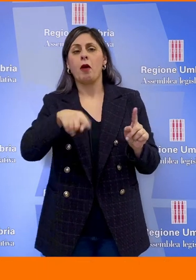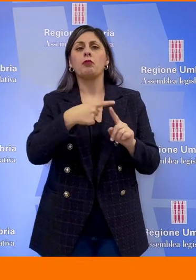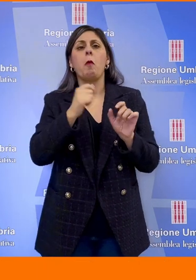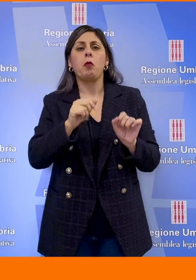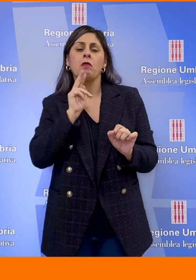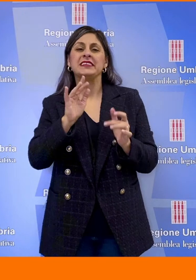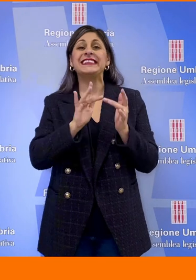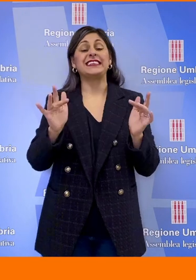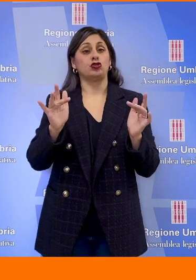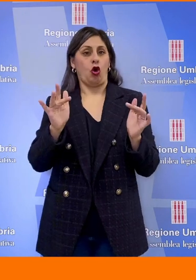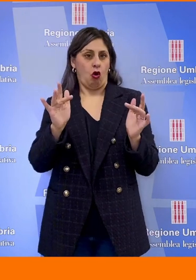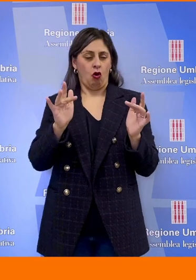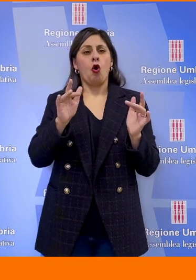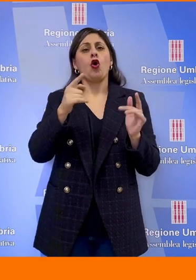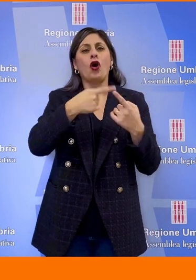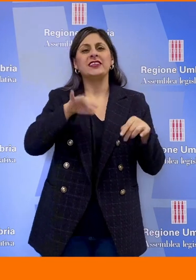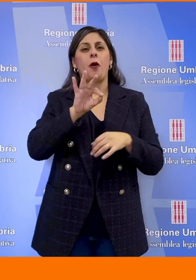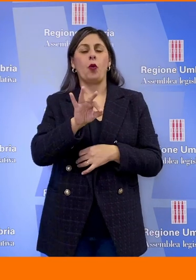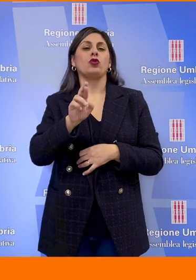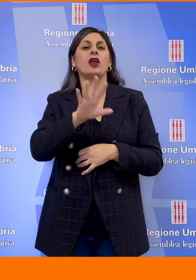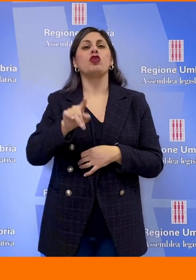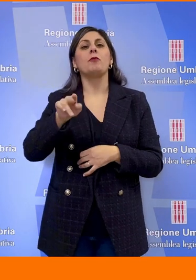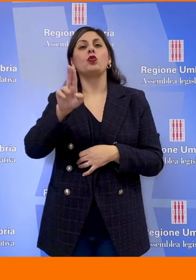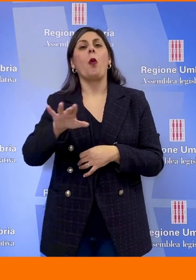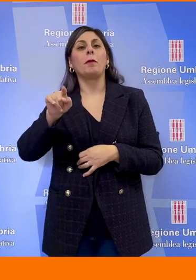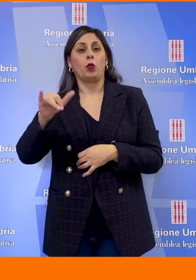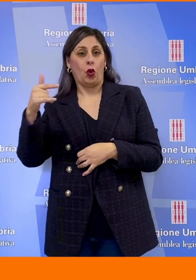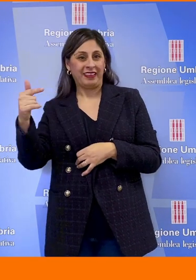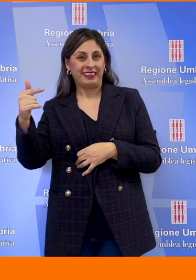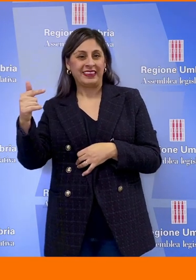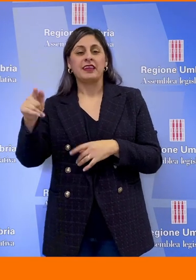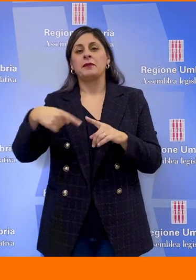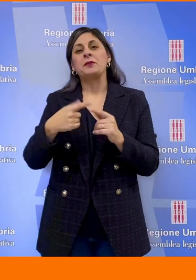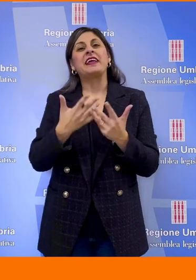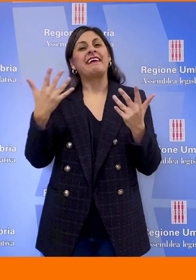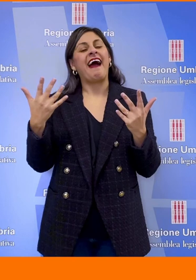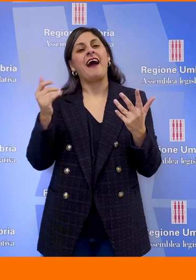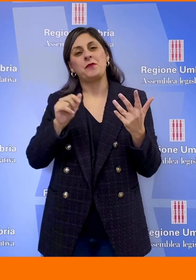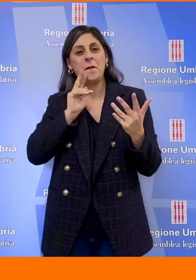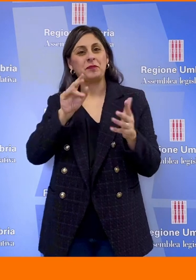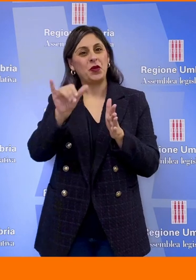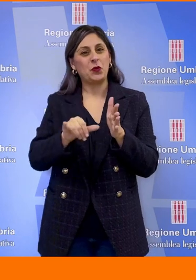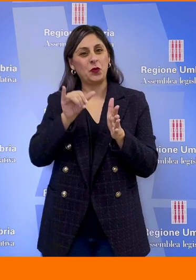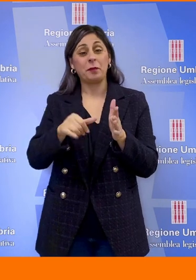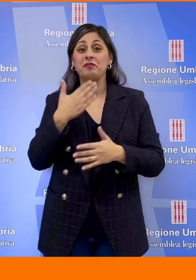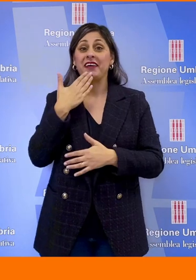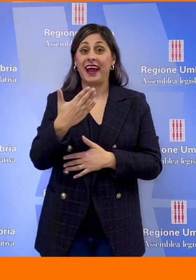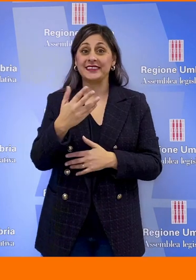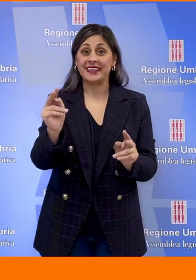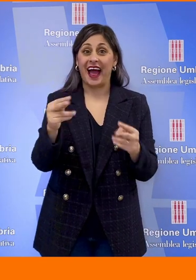disponibile in rete sul sito istituzionale consiglio.regione.umbria.it e naturalmente su YouTube grazie